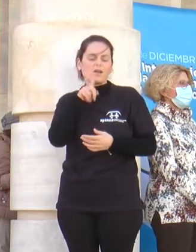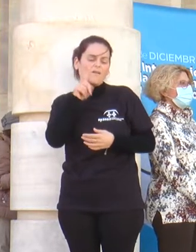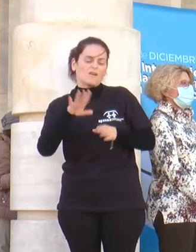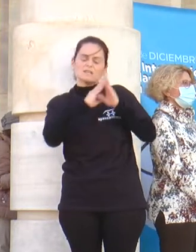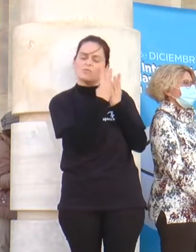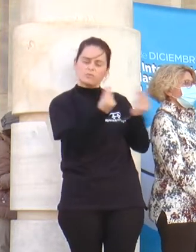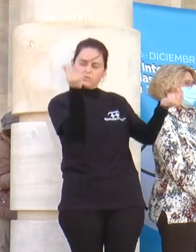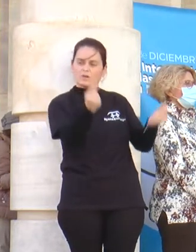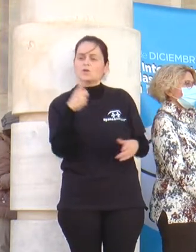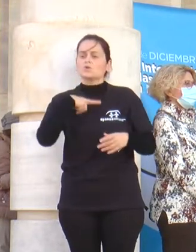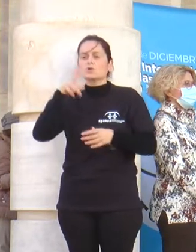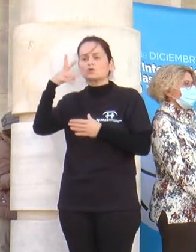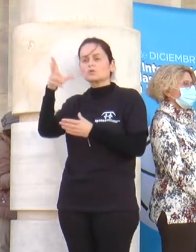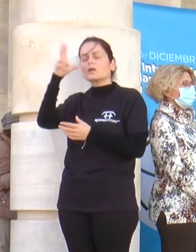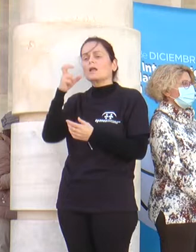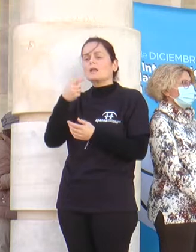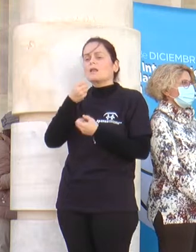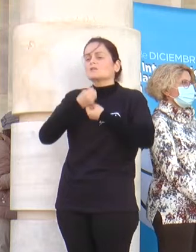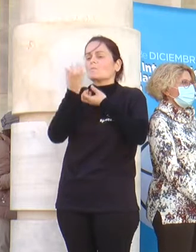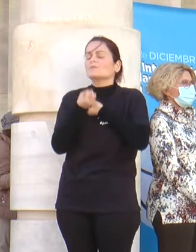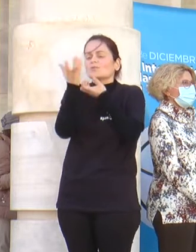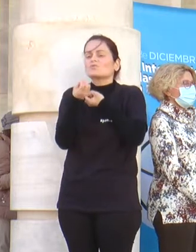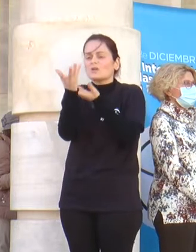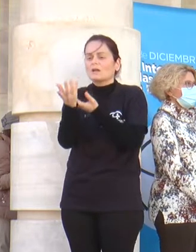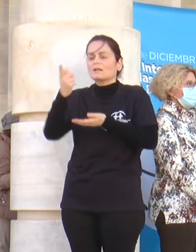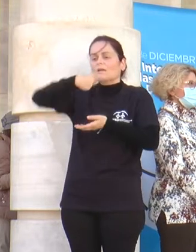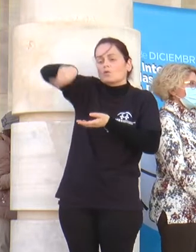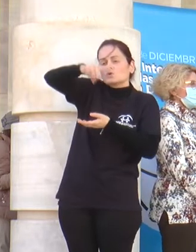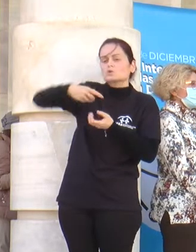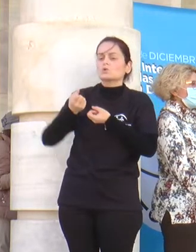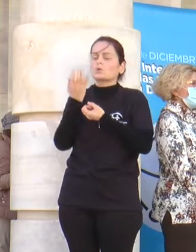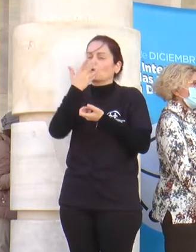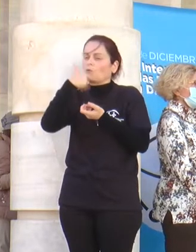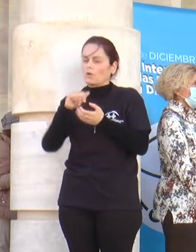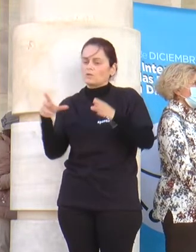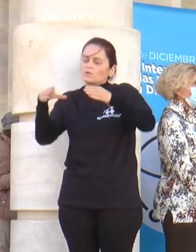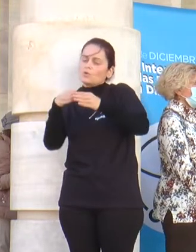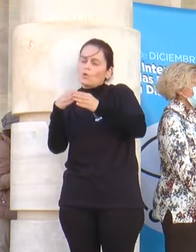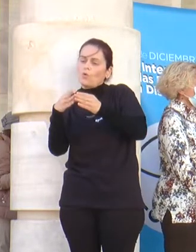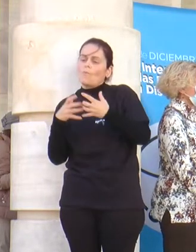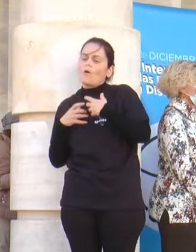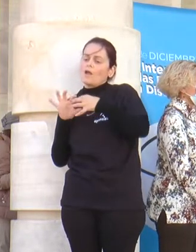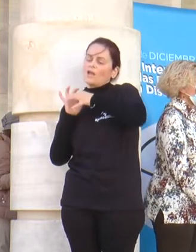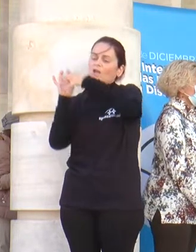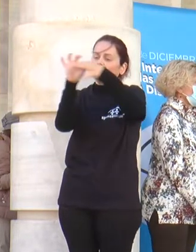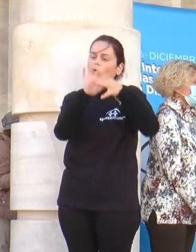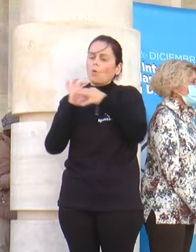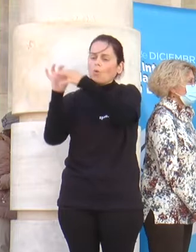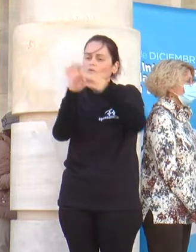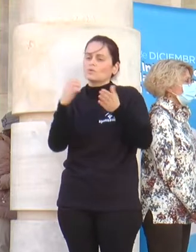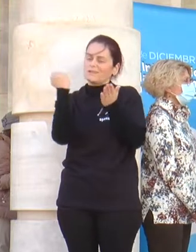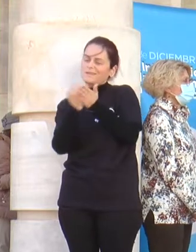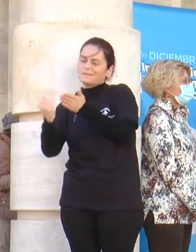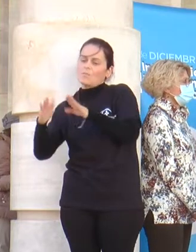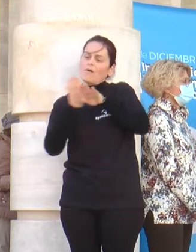hacernos oír para que la sociedad conozca más sobre nuestro colectivo y deseamos afrontar juntos el estigma que tanto daña a las